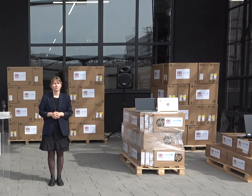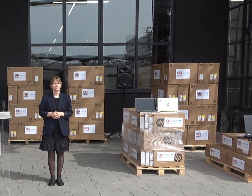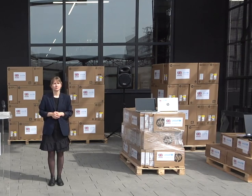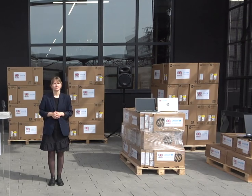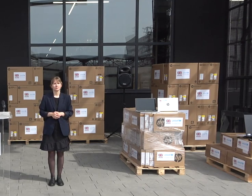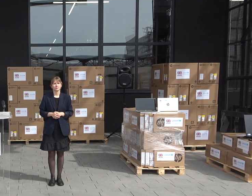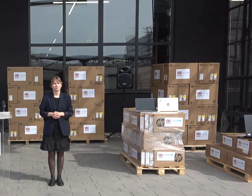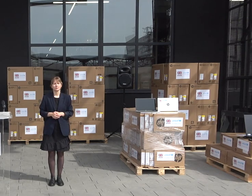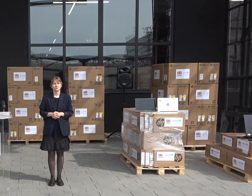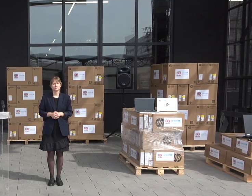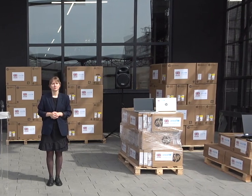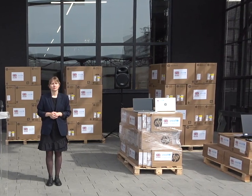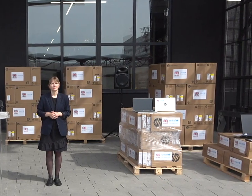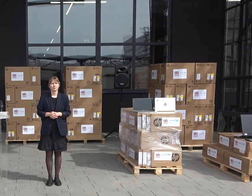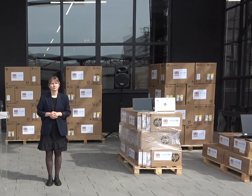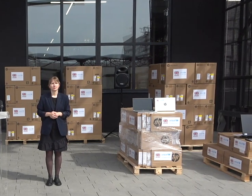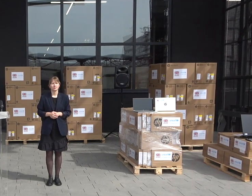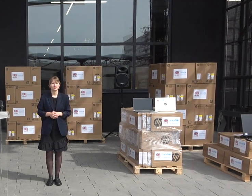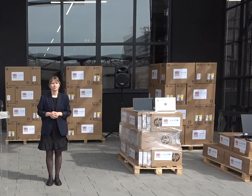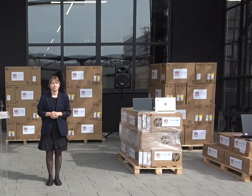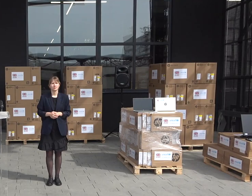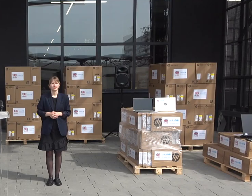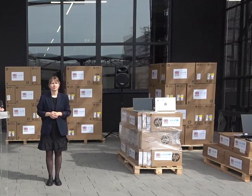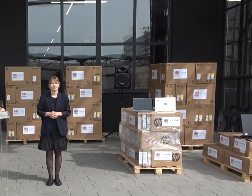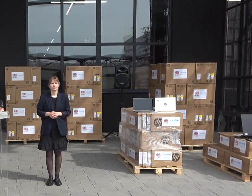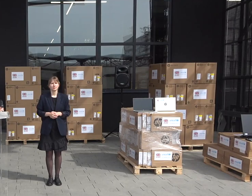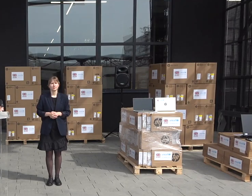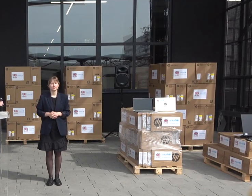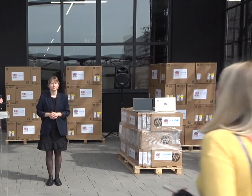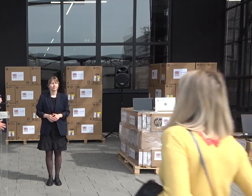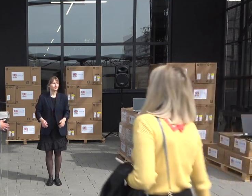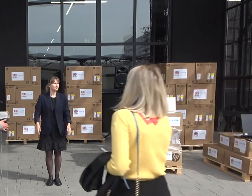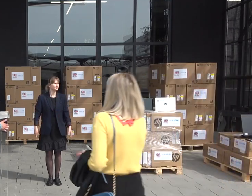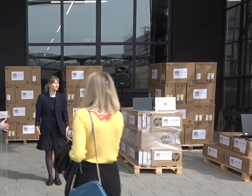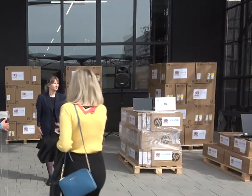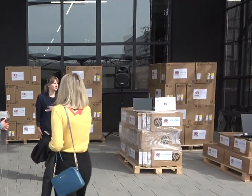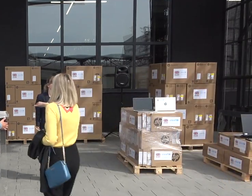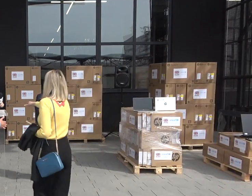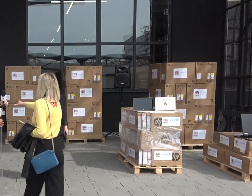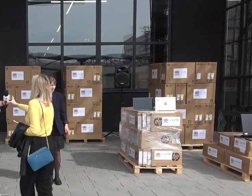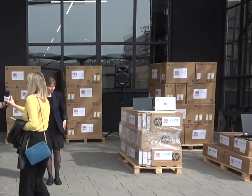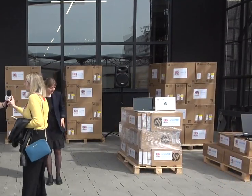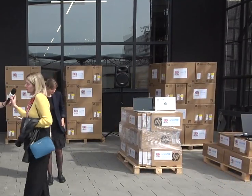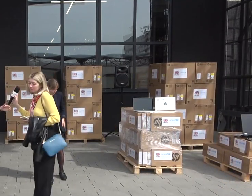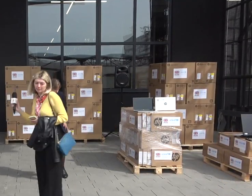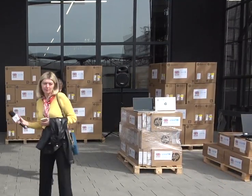vă vom arăta toți și parenții care tot astăzi ar fi preluată de parte de colegii noastră.